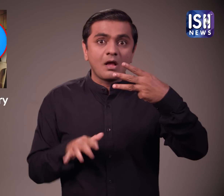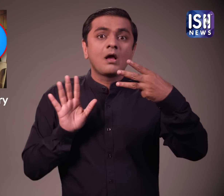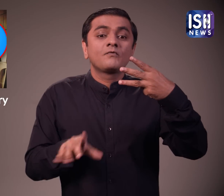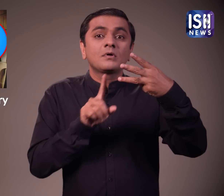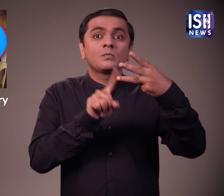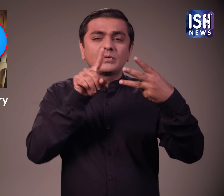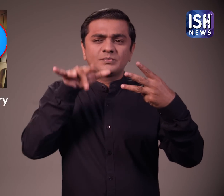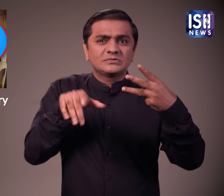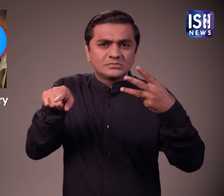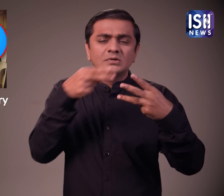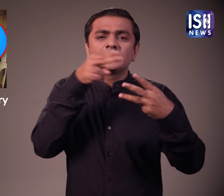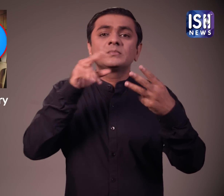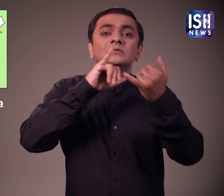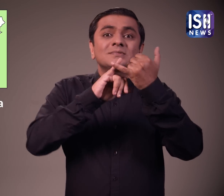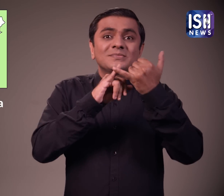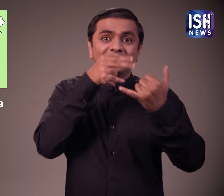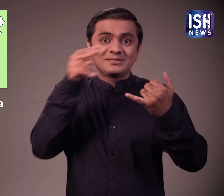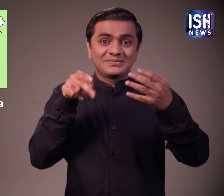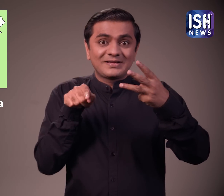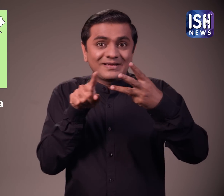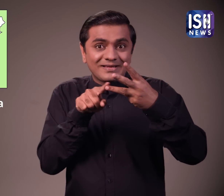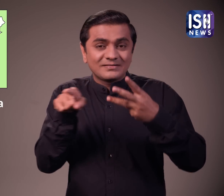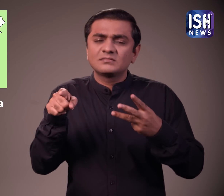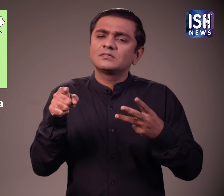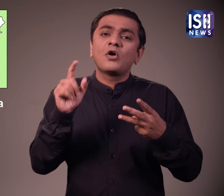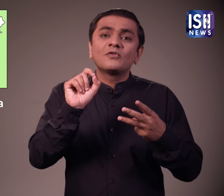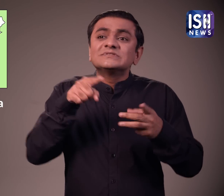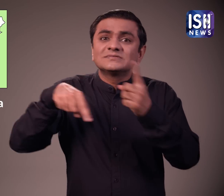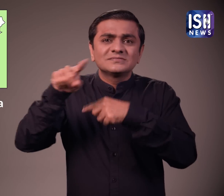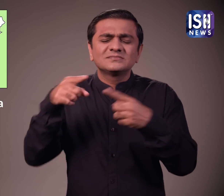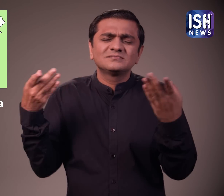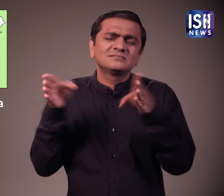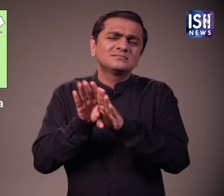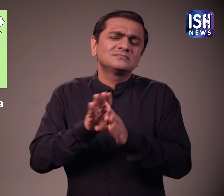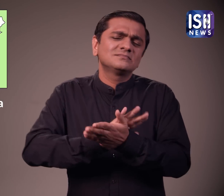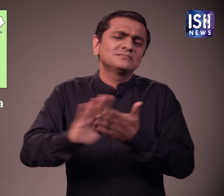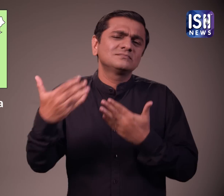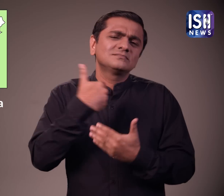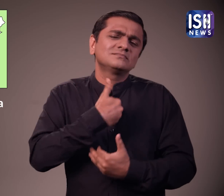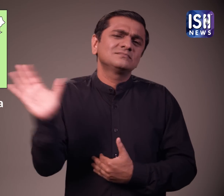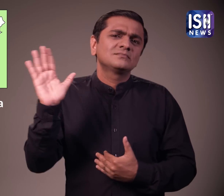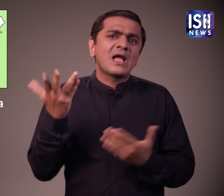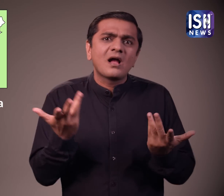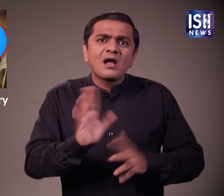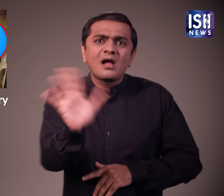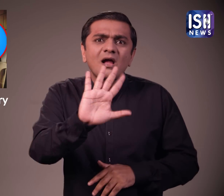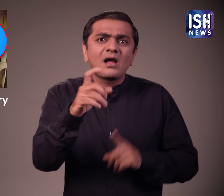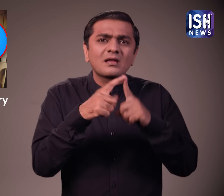मस्क ने साक्रामेंटो में डेटा सर्वर को बंद करवा दिया भले यह ट्वीटर के